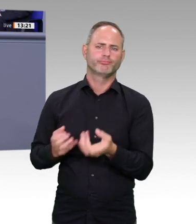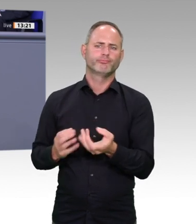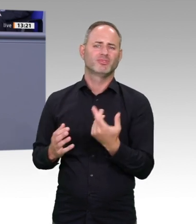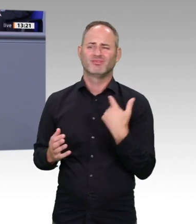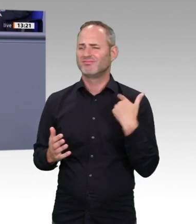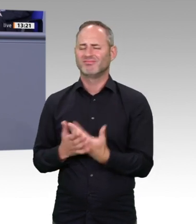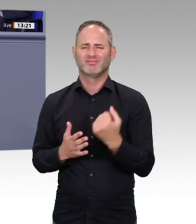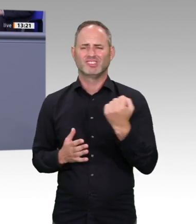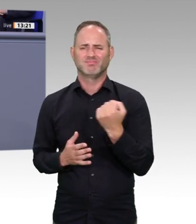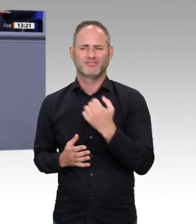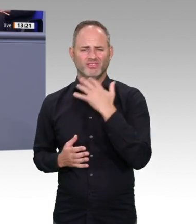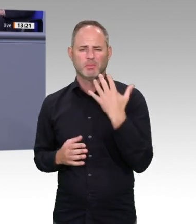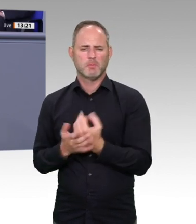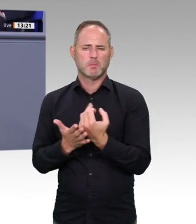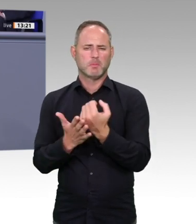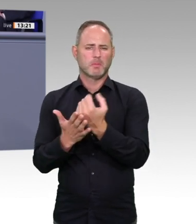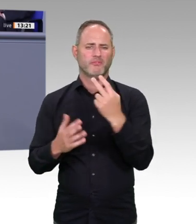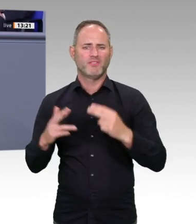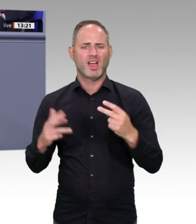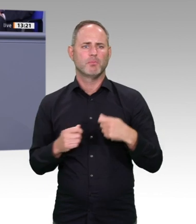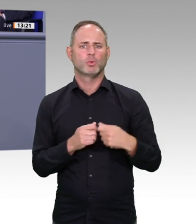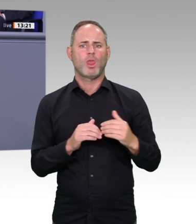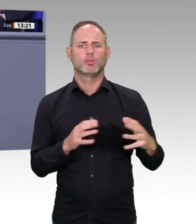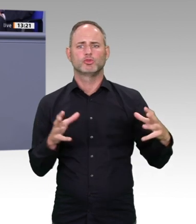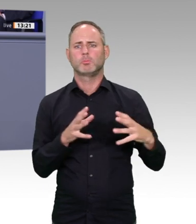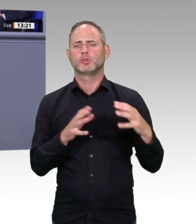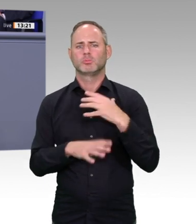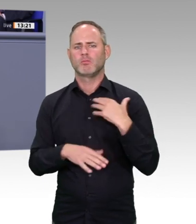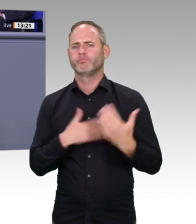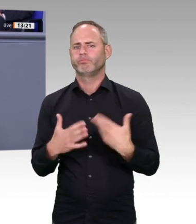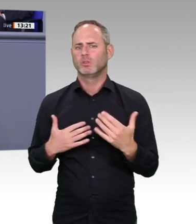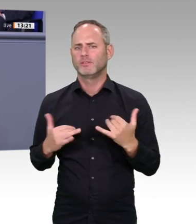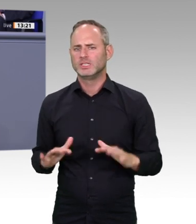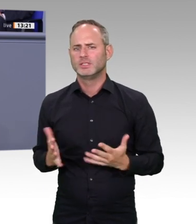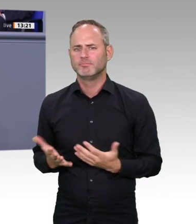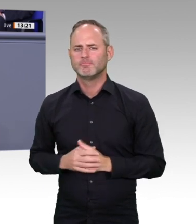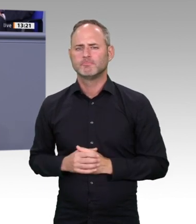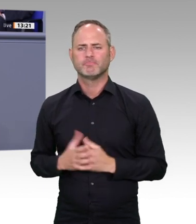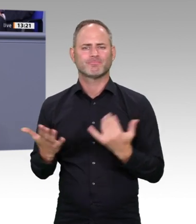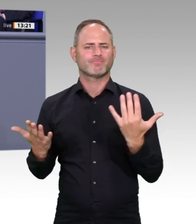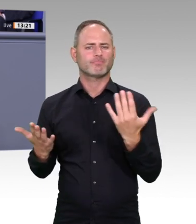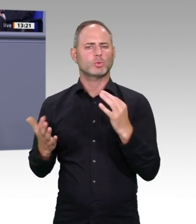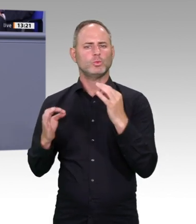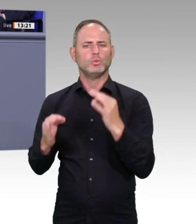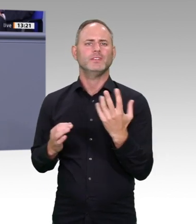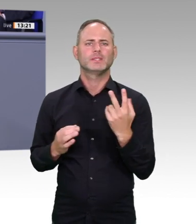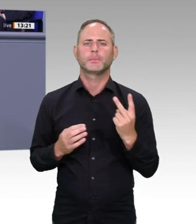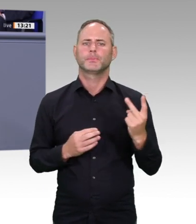unterschiedlichsten Bereichen. Für mich ist die Frage der Digitalisierung der Familienleistungen auch eine essentielle